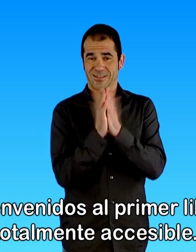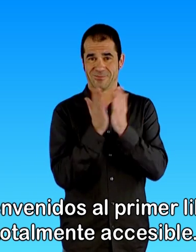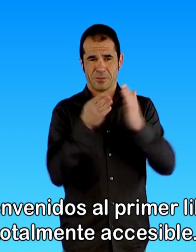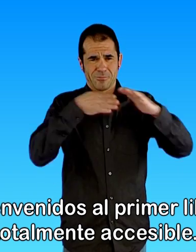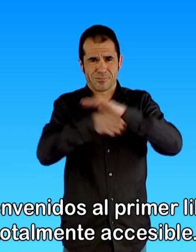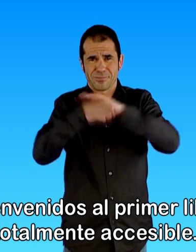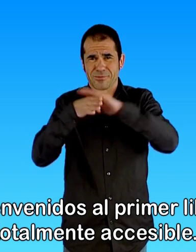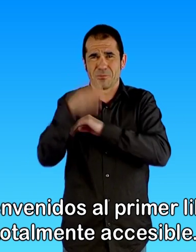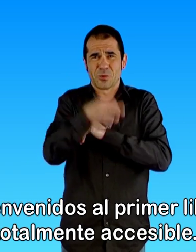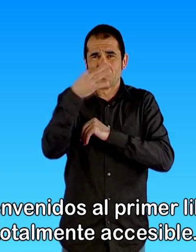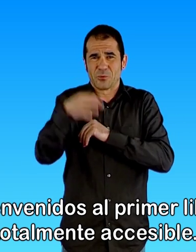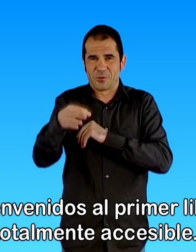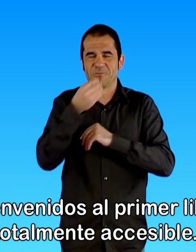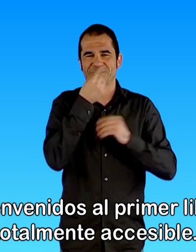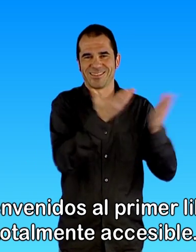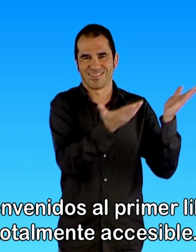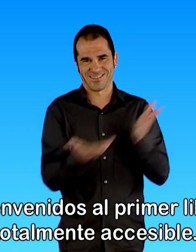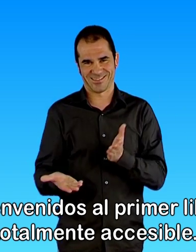Bienvenidos al primer libro totalmente accesible.